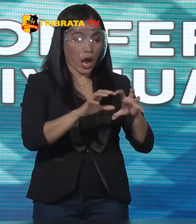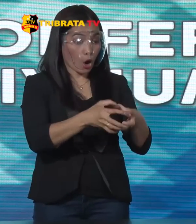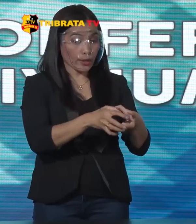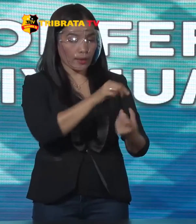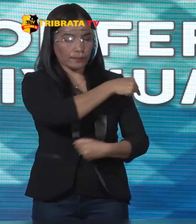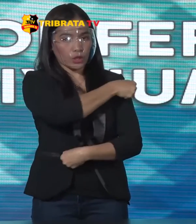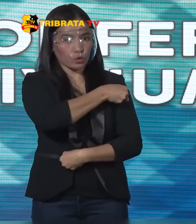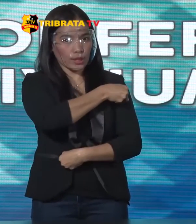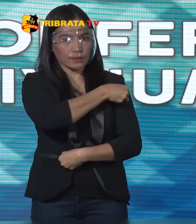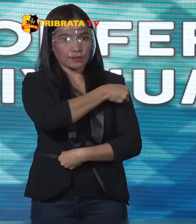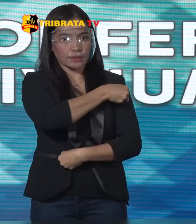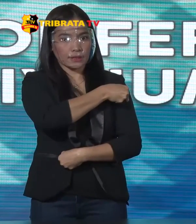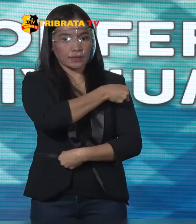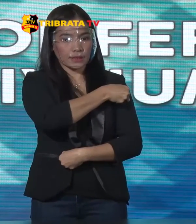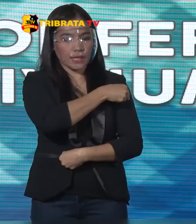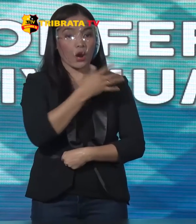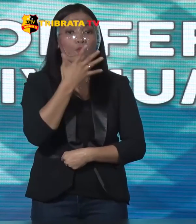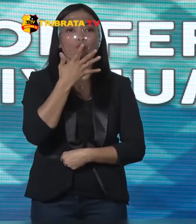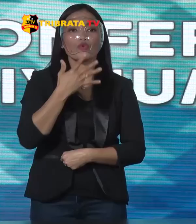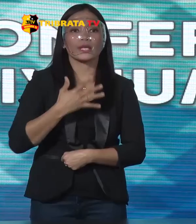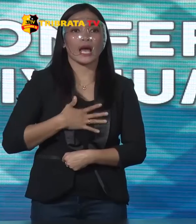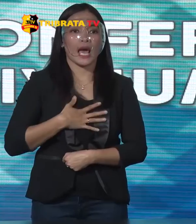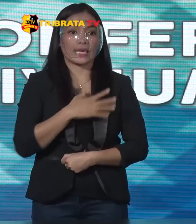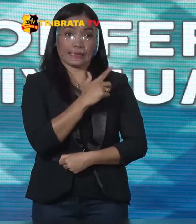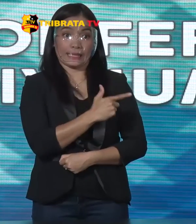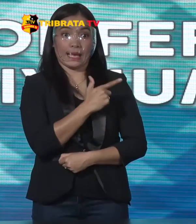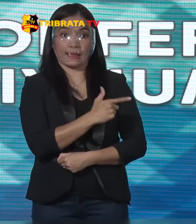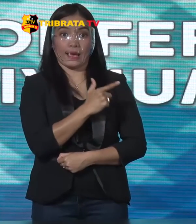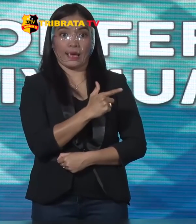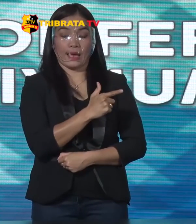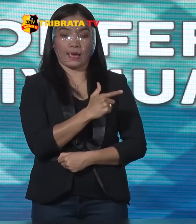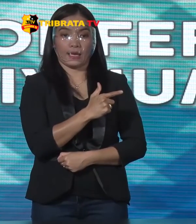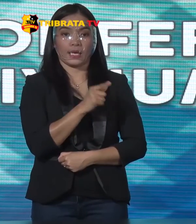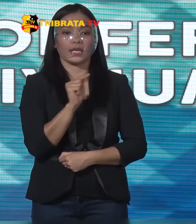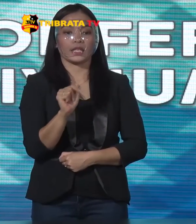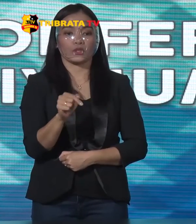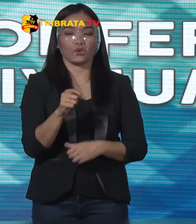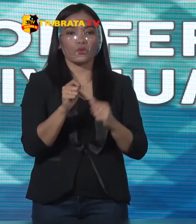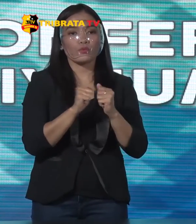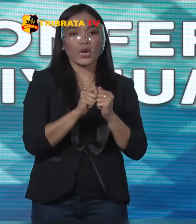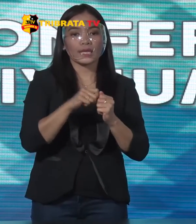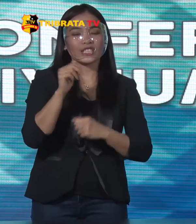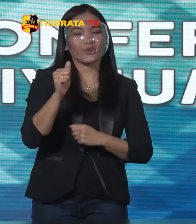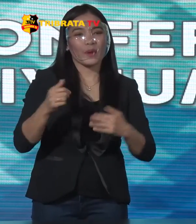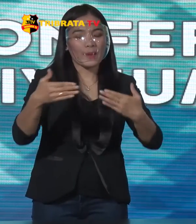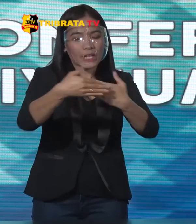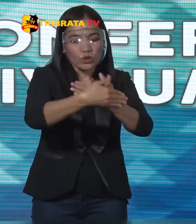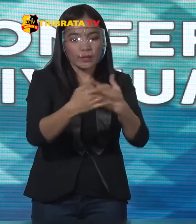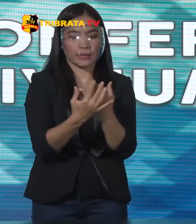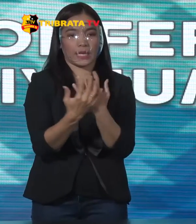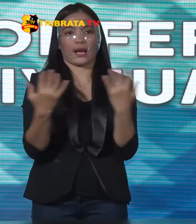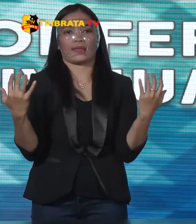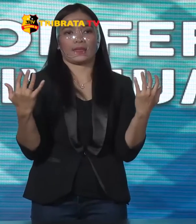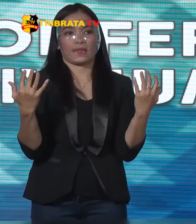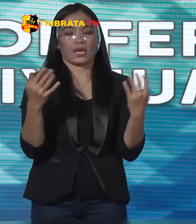-personil Yang Membawa Senjata api Di sana Ini dalam rangka Bagaimana Melindungi Masyarakat